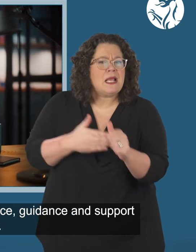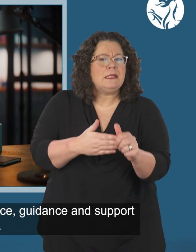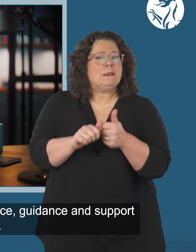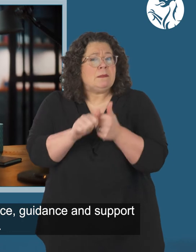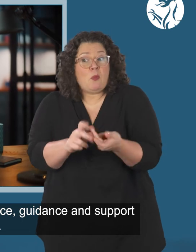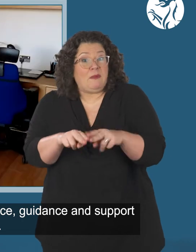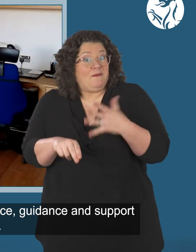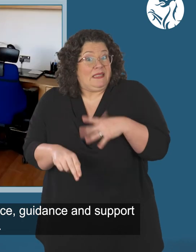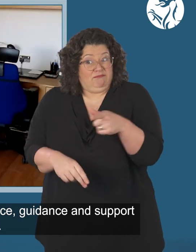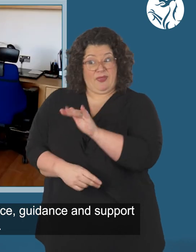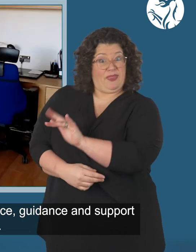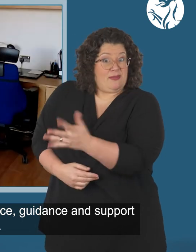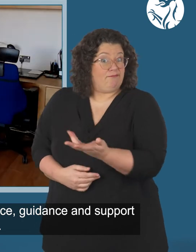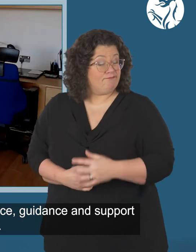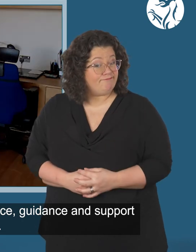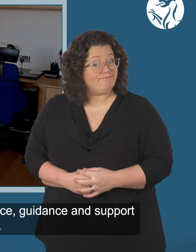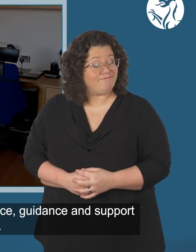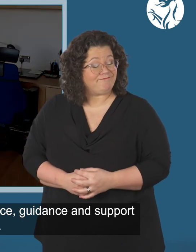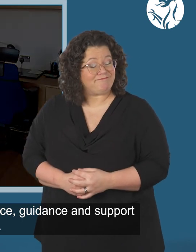support if you need it.